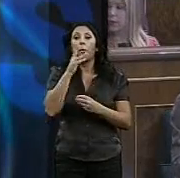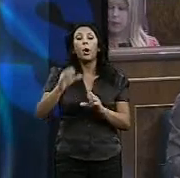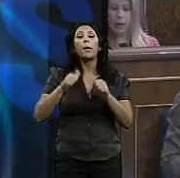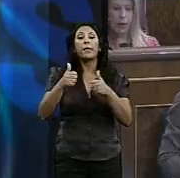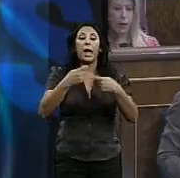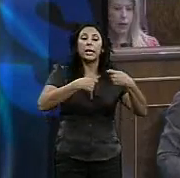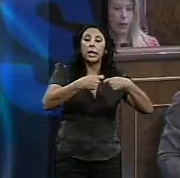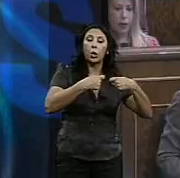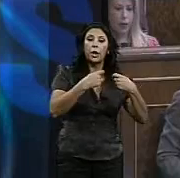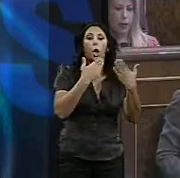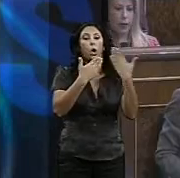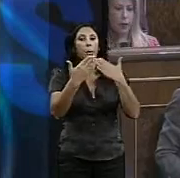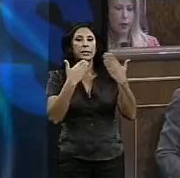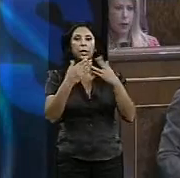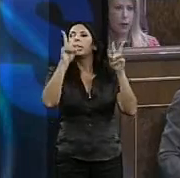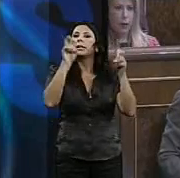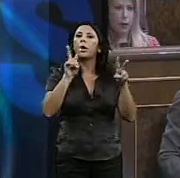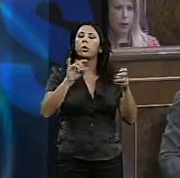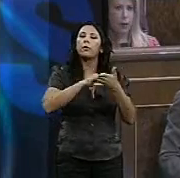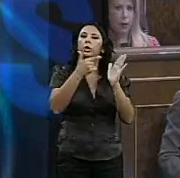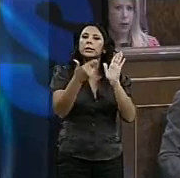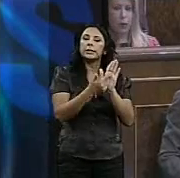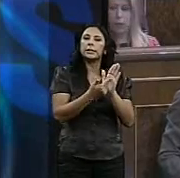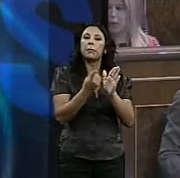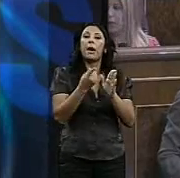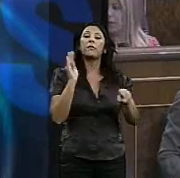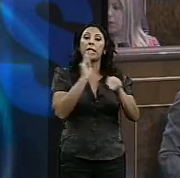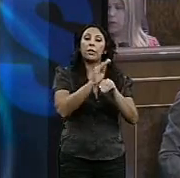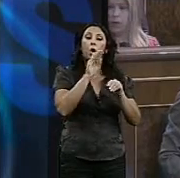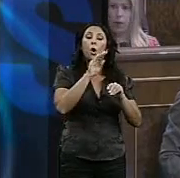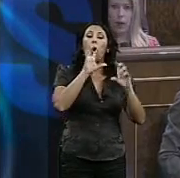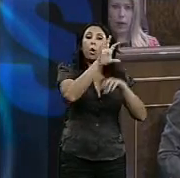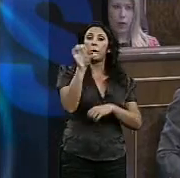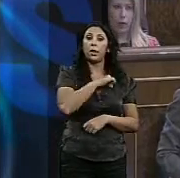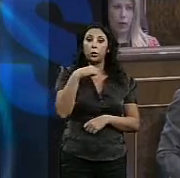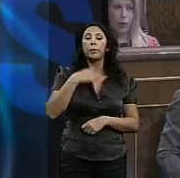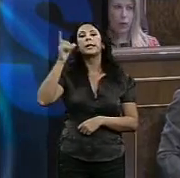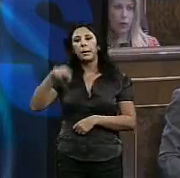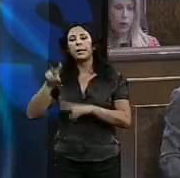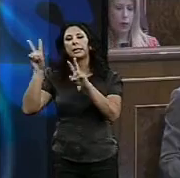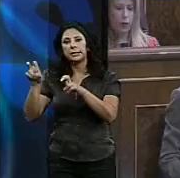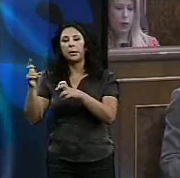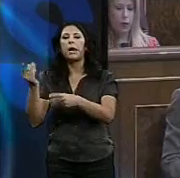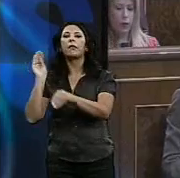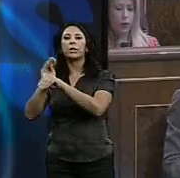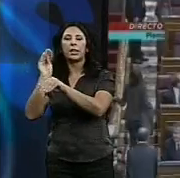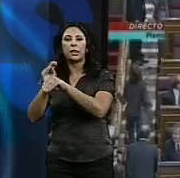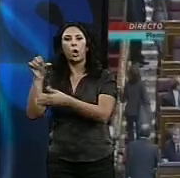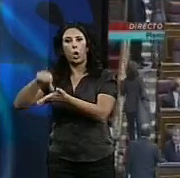las conversaciones para el nuevo sistema de financiación autonómica comenzaron las conversaciones para el nuevo sistema de financiación local. Martínez ha